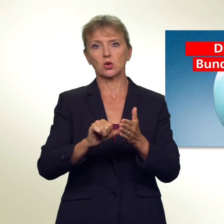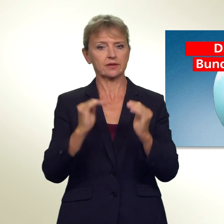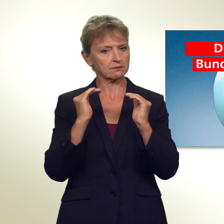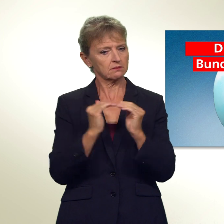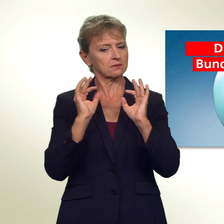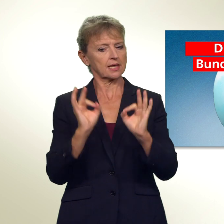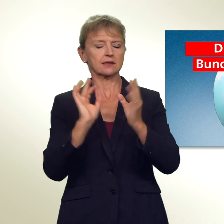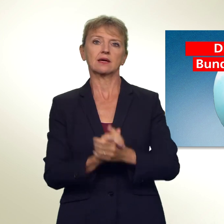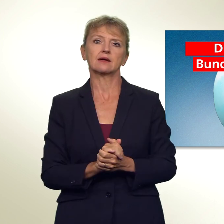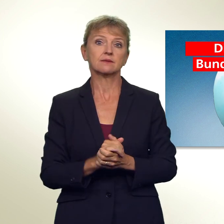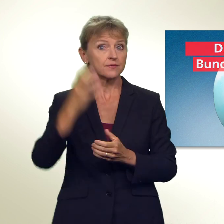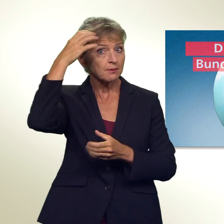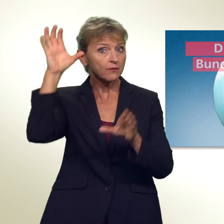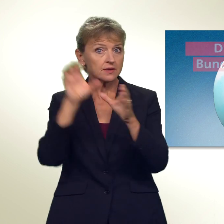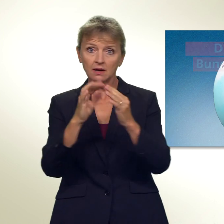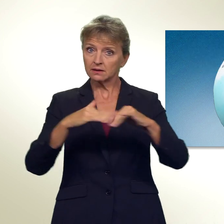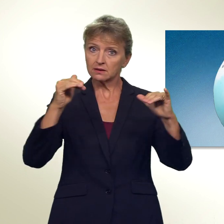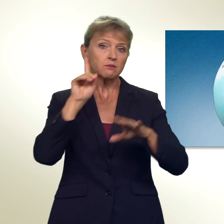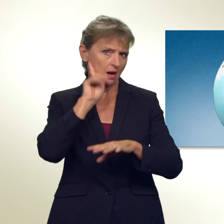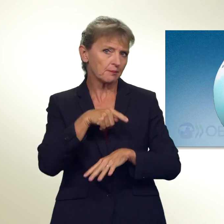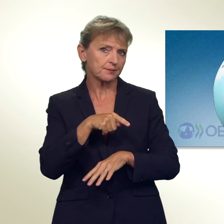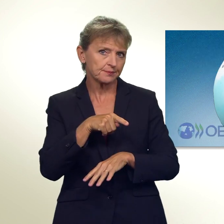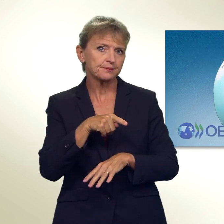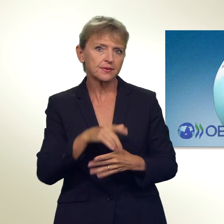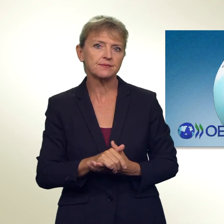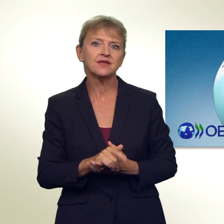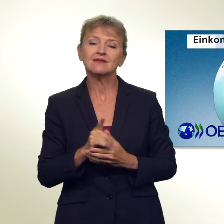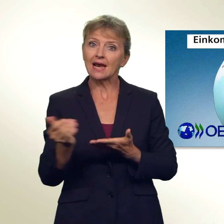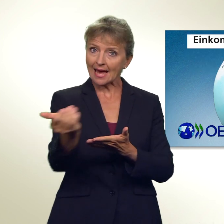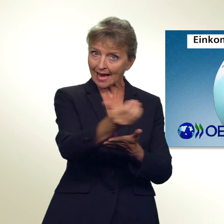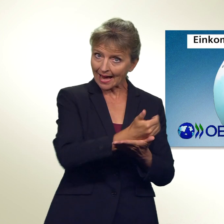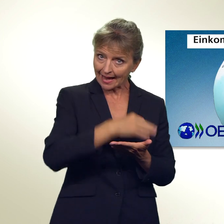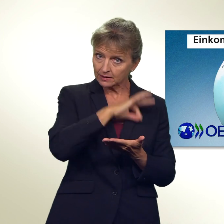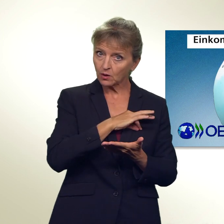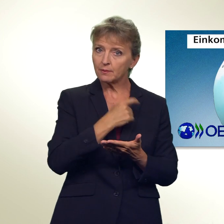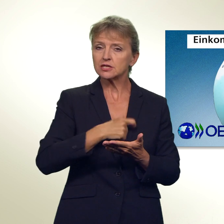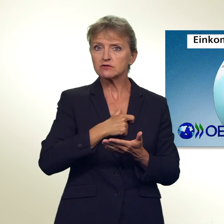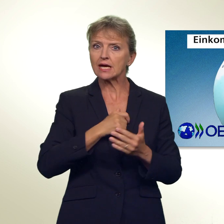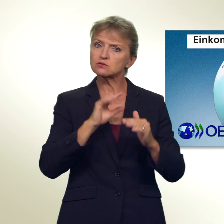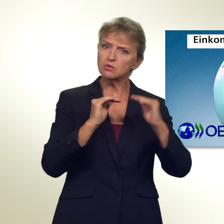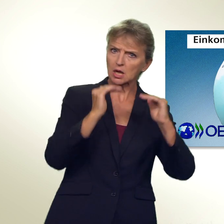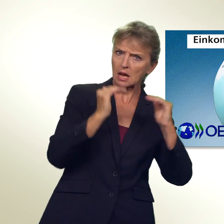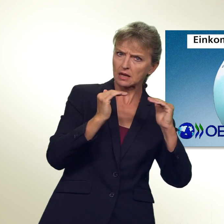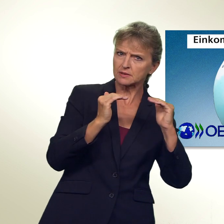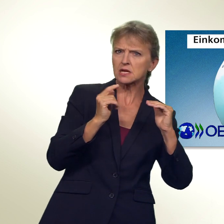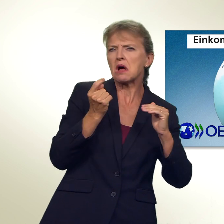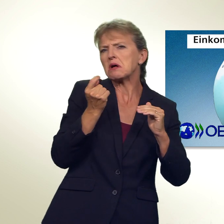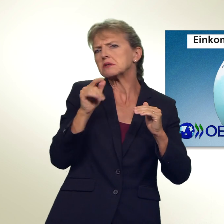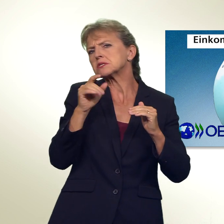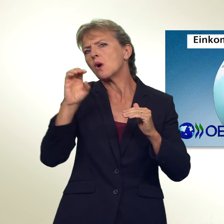Bundesrat und Parlament lehnen die Initiative ab. Die Einkommen in der Schweiz seien gleichmässiger verteilt als in den meisten OECD-Ländern.